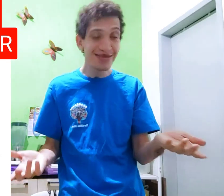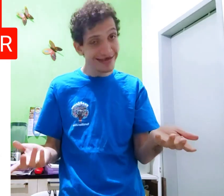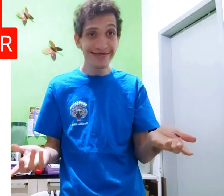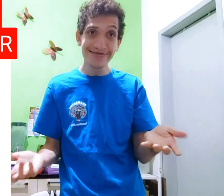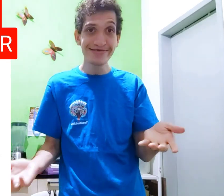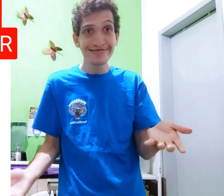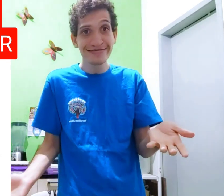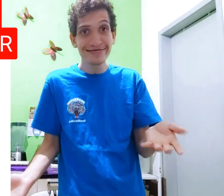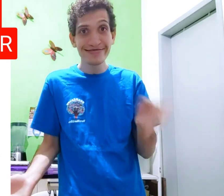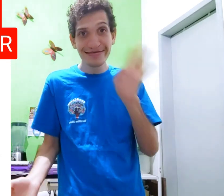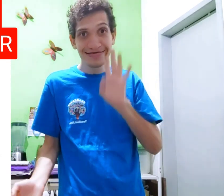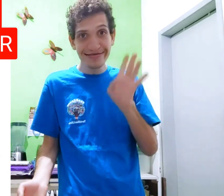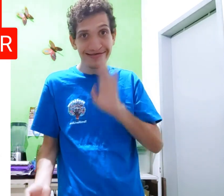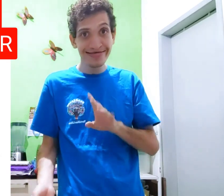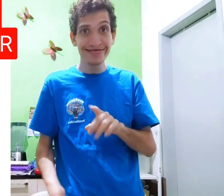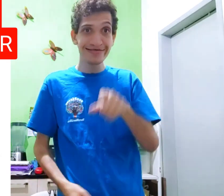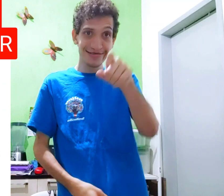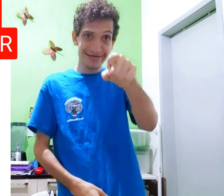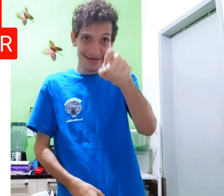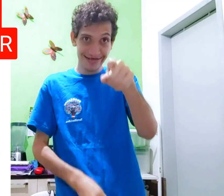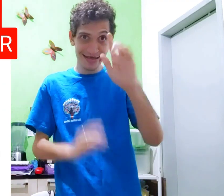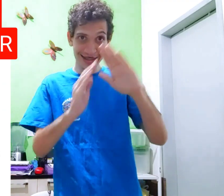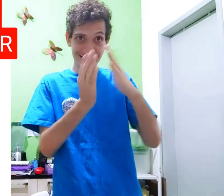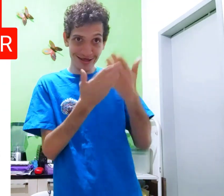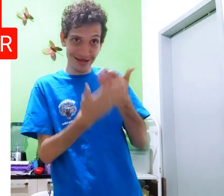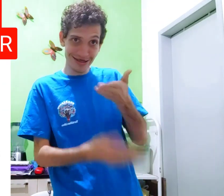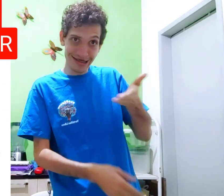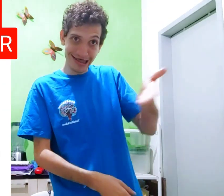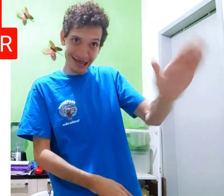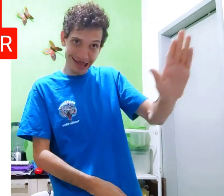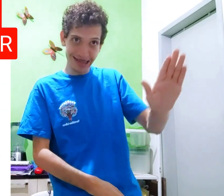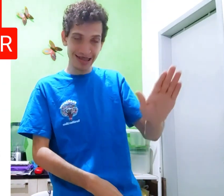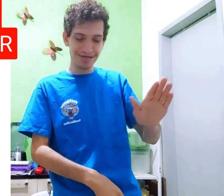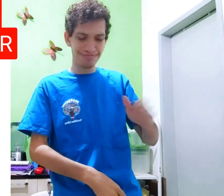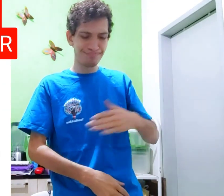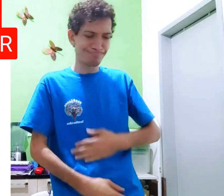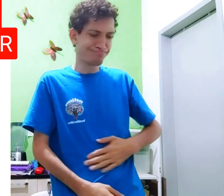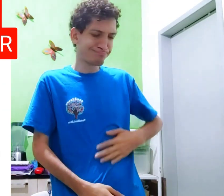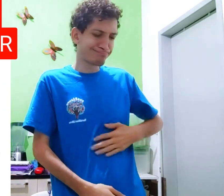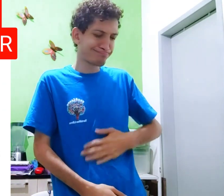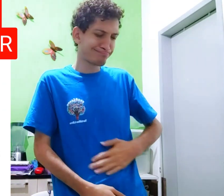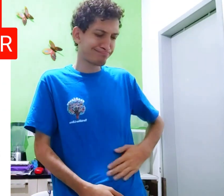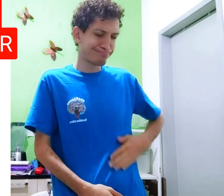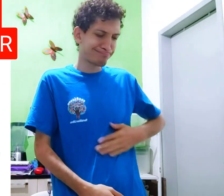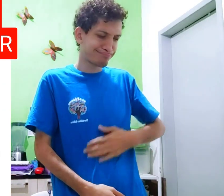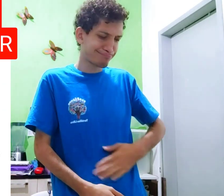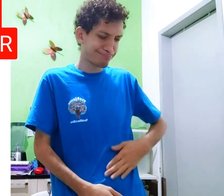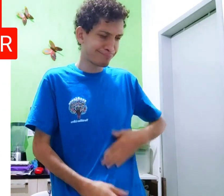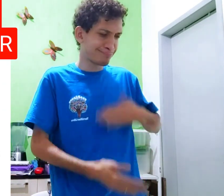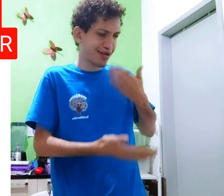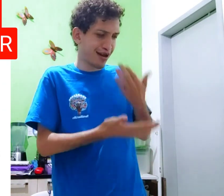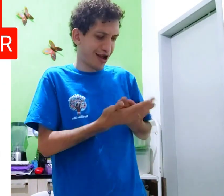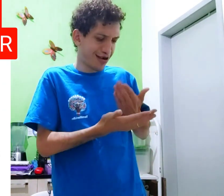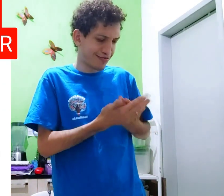Isso. Legal. Você escola aí. Um, e põe,